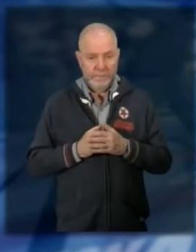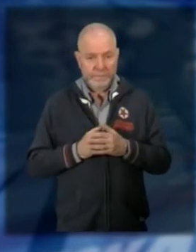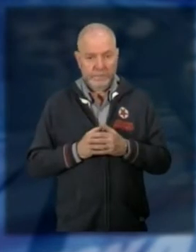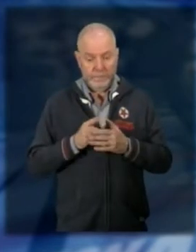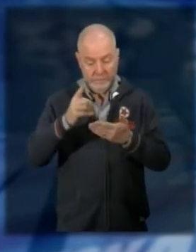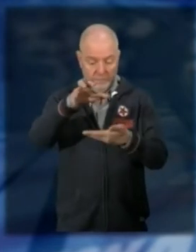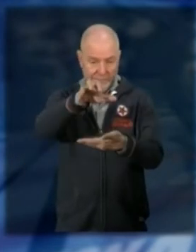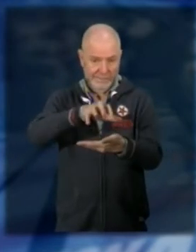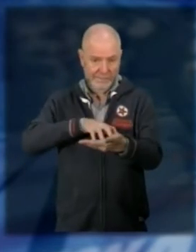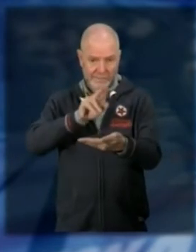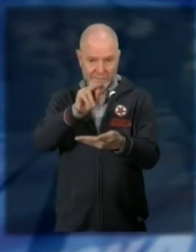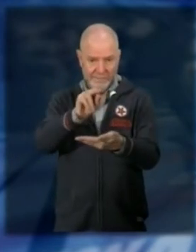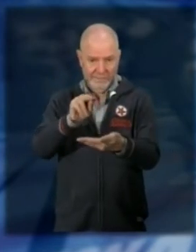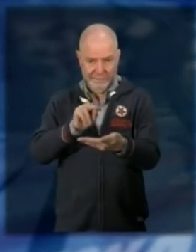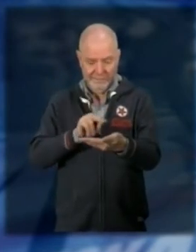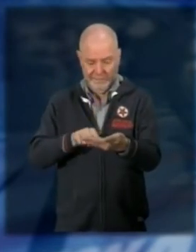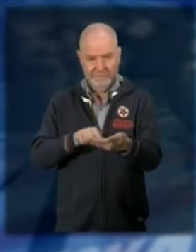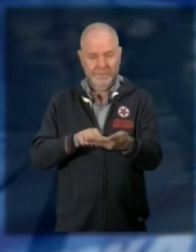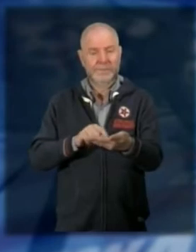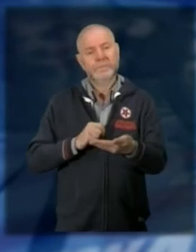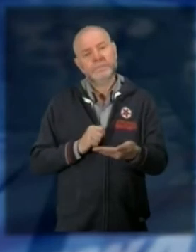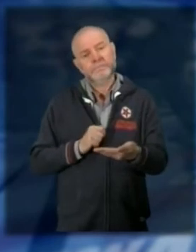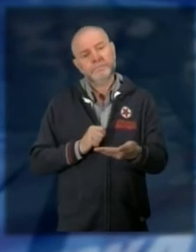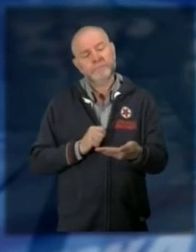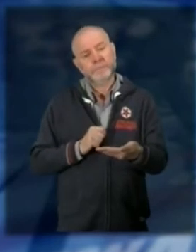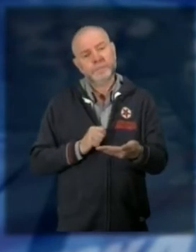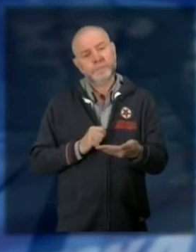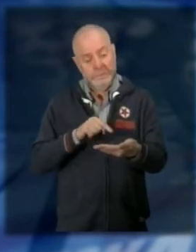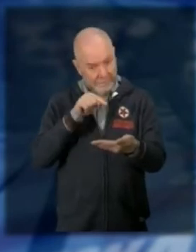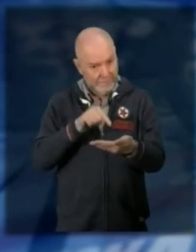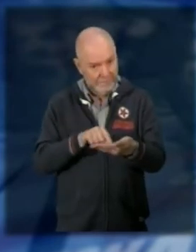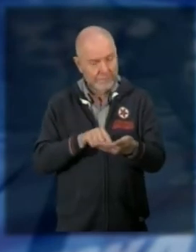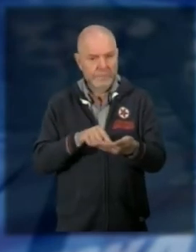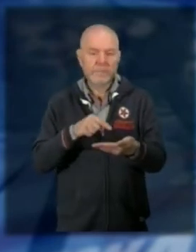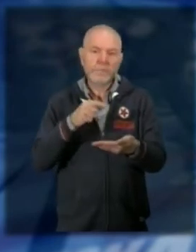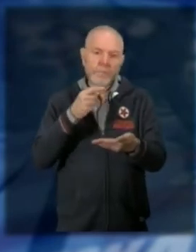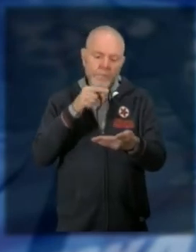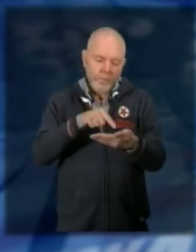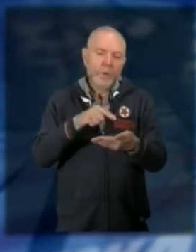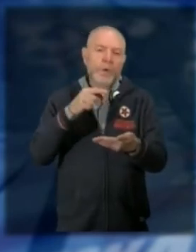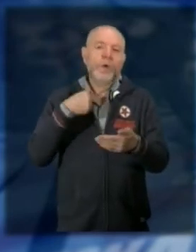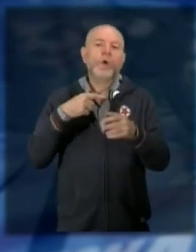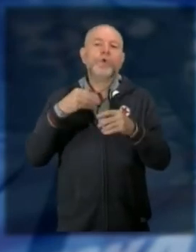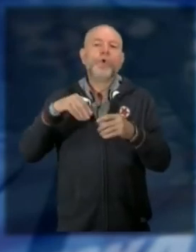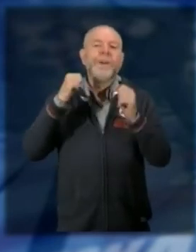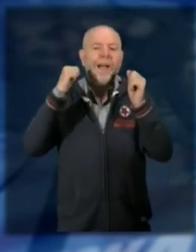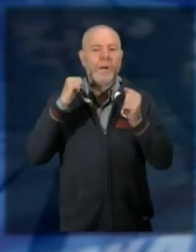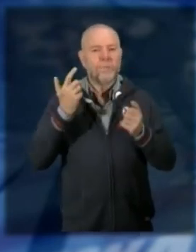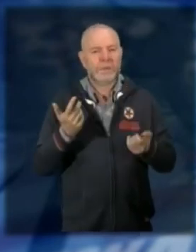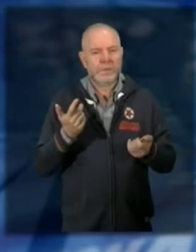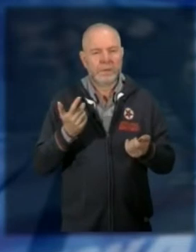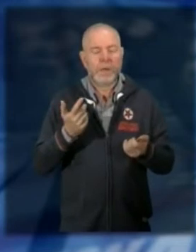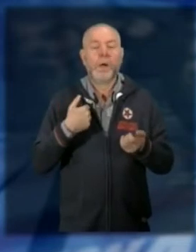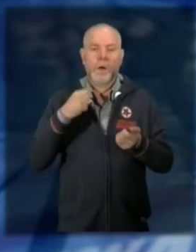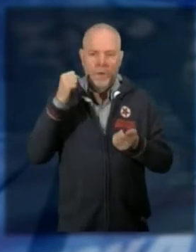che deve essere compilata dalle persone appunto con le utenze cellulari indicando appunto il luogo in cui sono residenti sarà